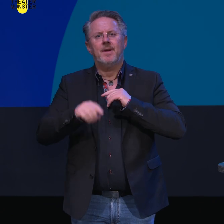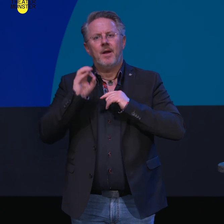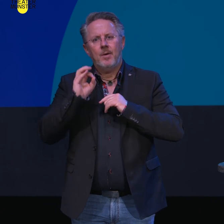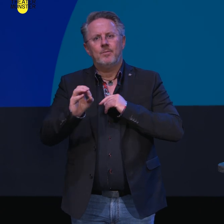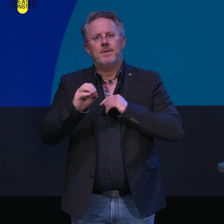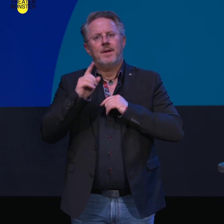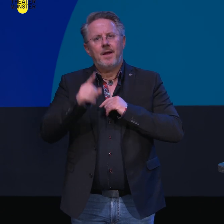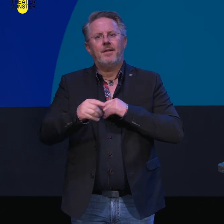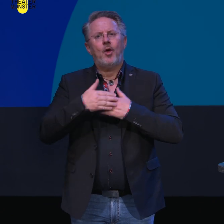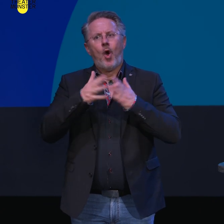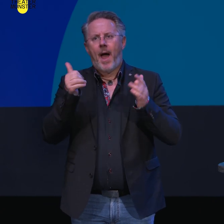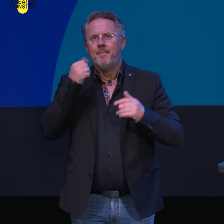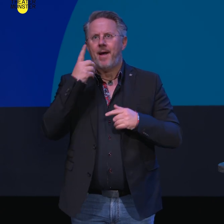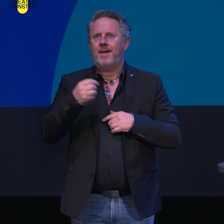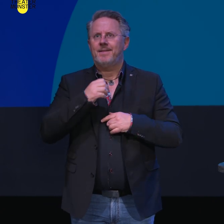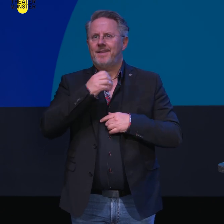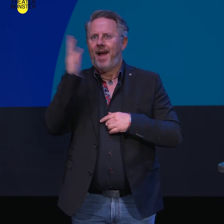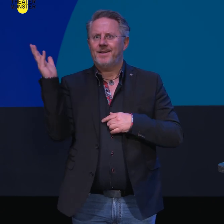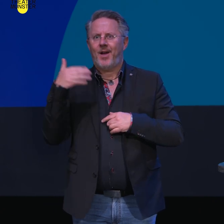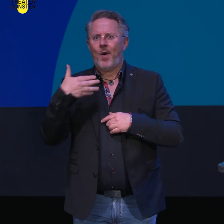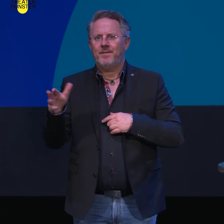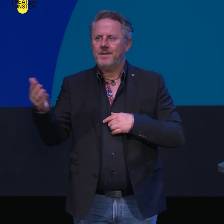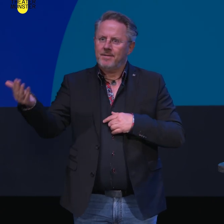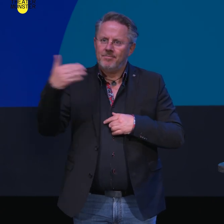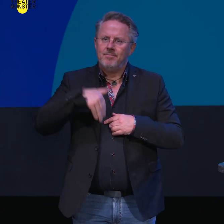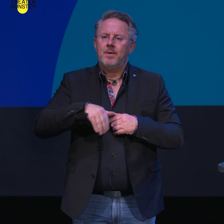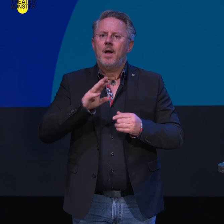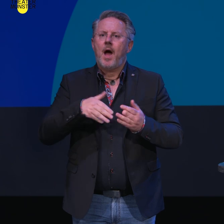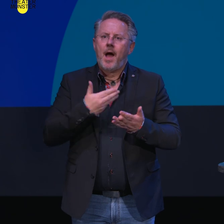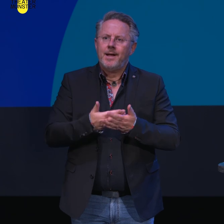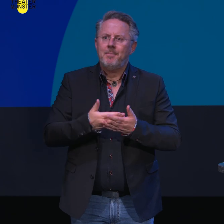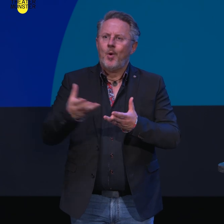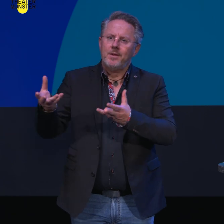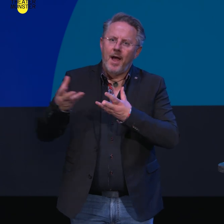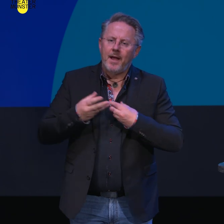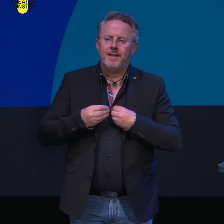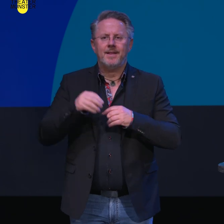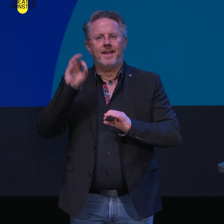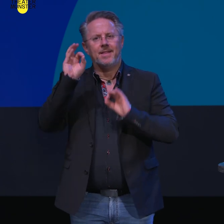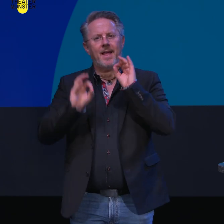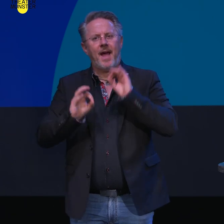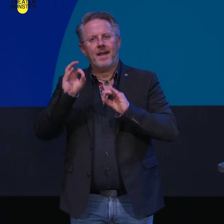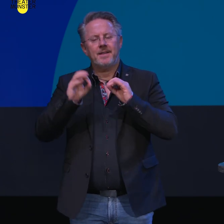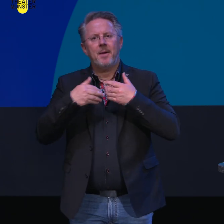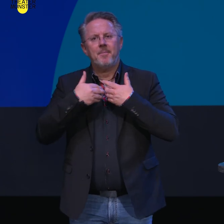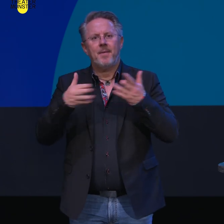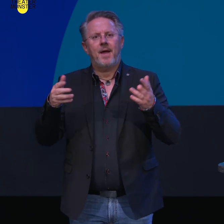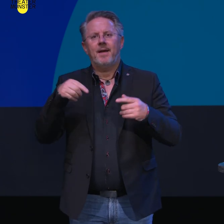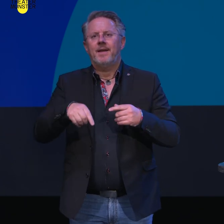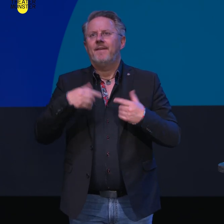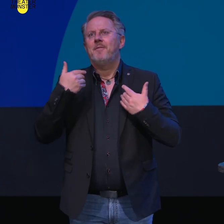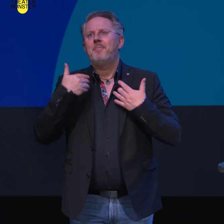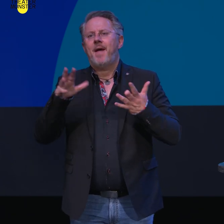tagsüber einmal geöffnet sein wird und zu verschiedenen Angeboten einladen, damit das Theater sukzessive immer stärker zum Ort der